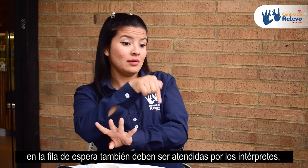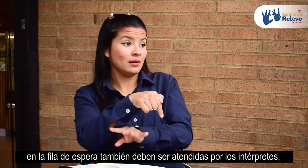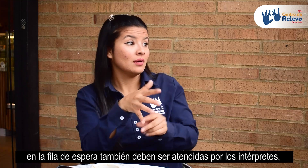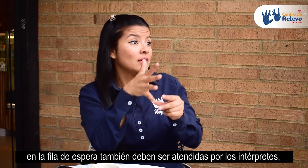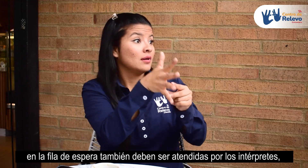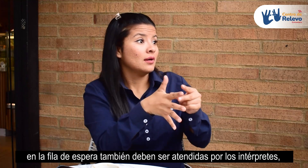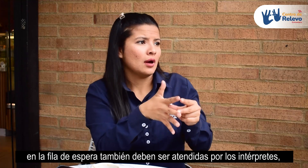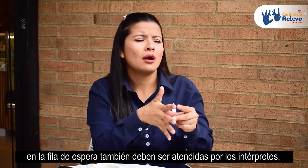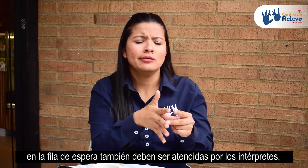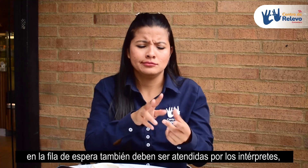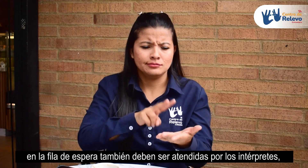atendidas por los intérpretes